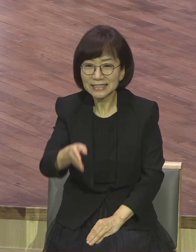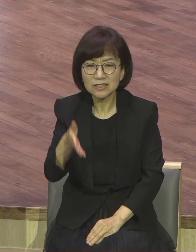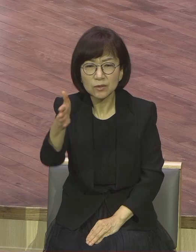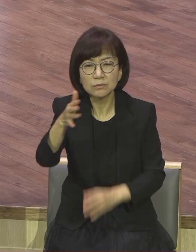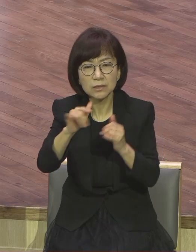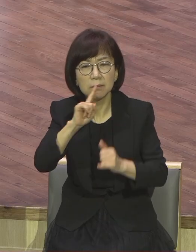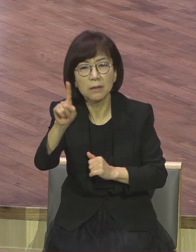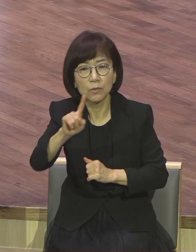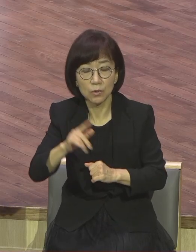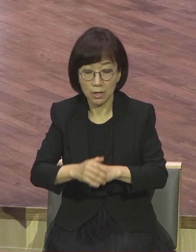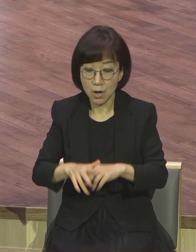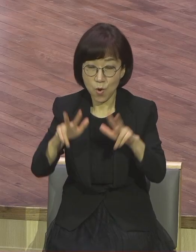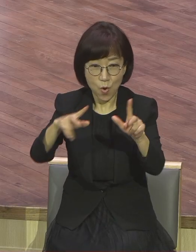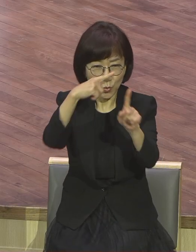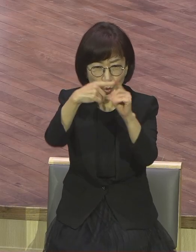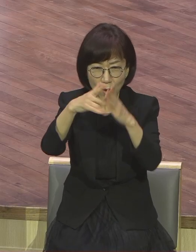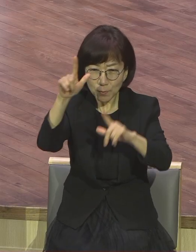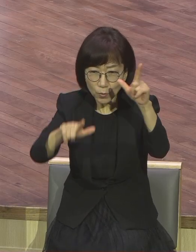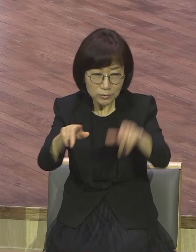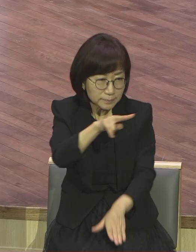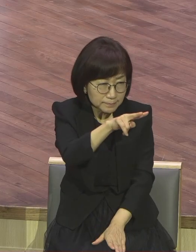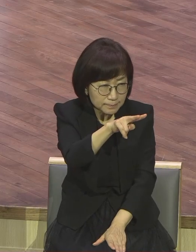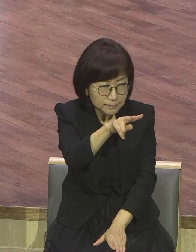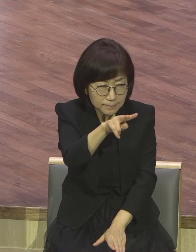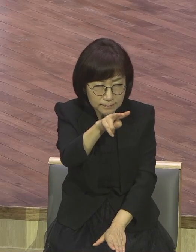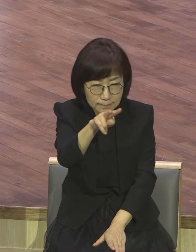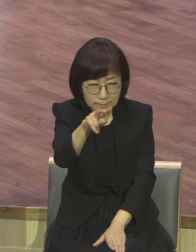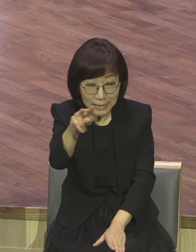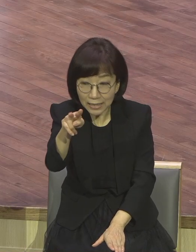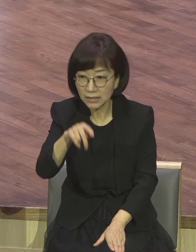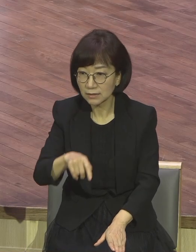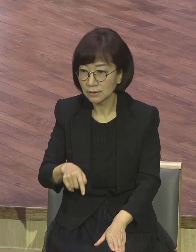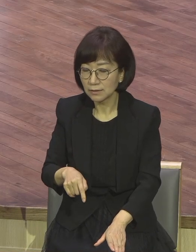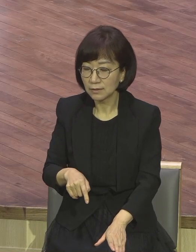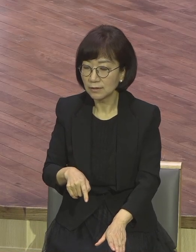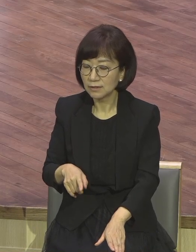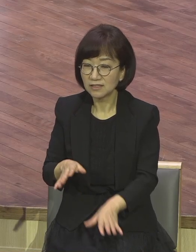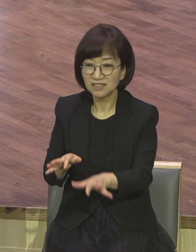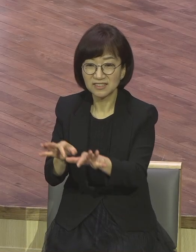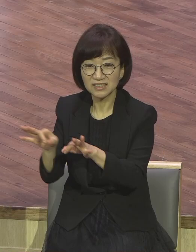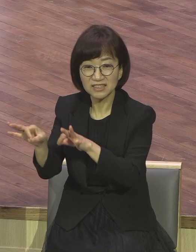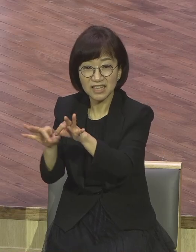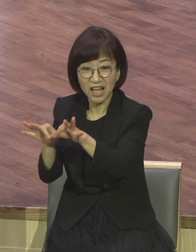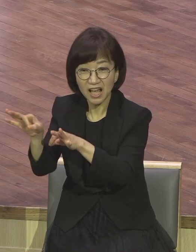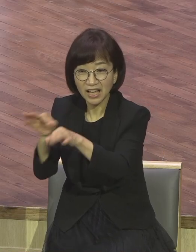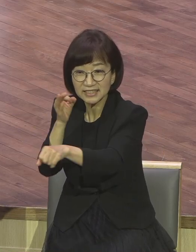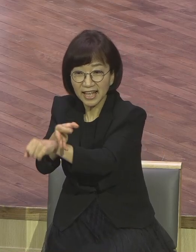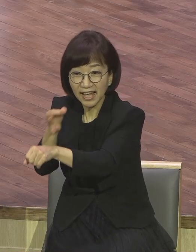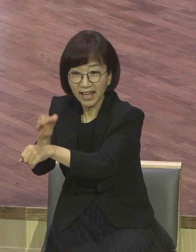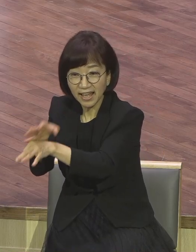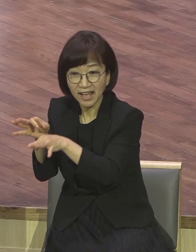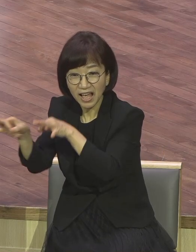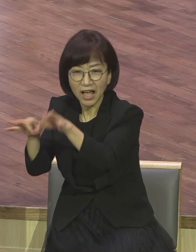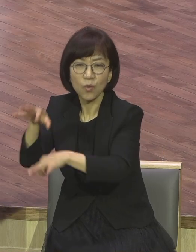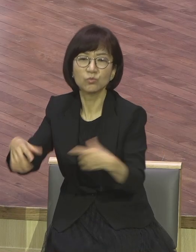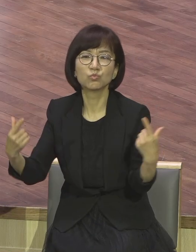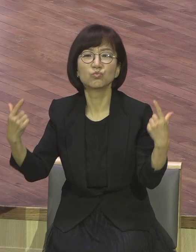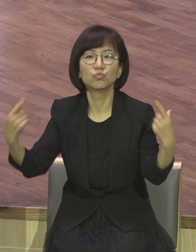지금 교회는 소비자 취향에 맞추어 소매점이 되었다. 소비자